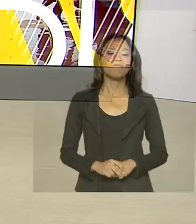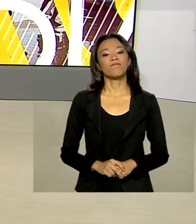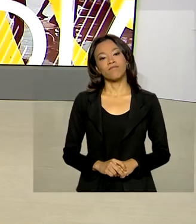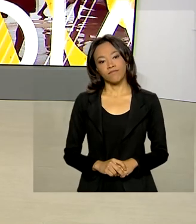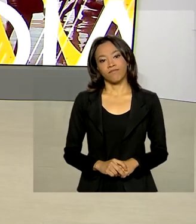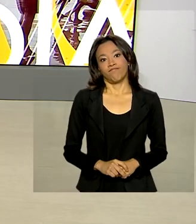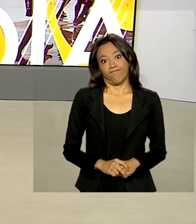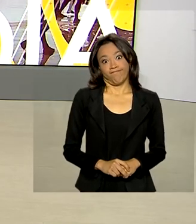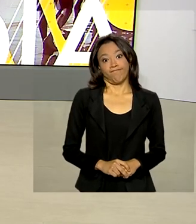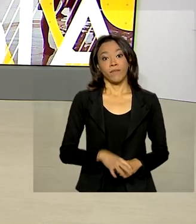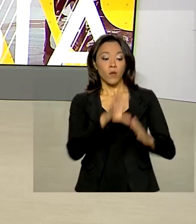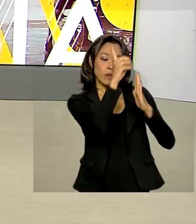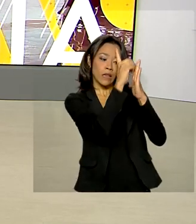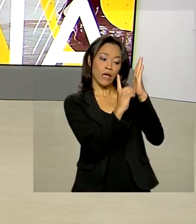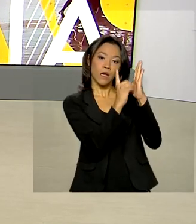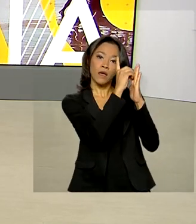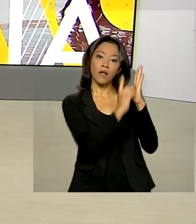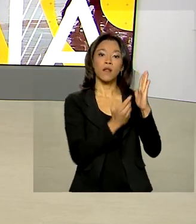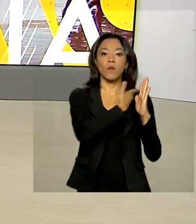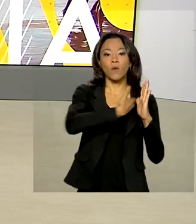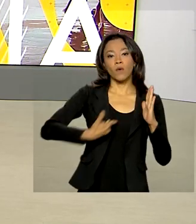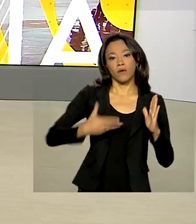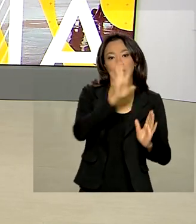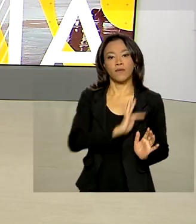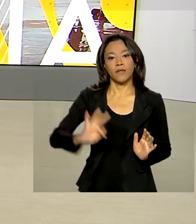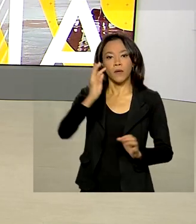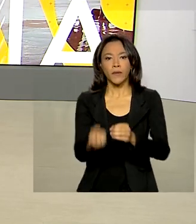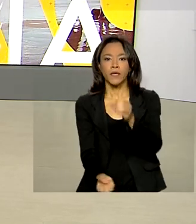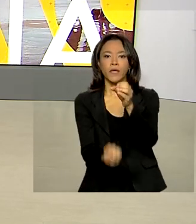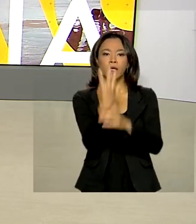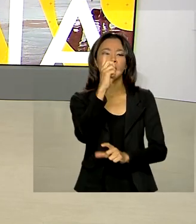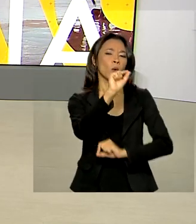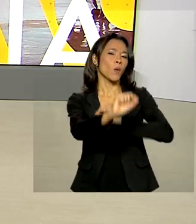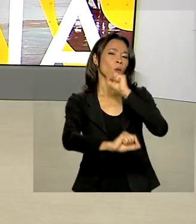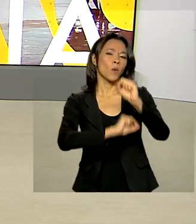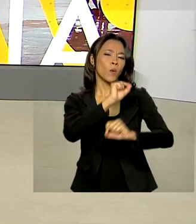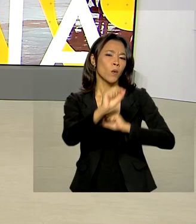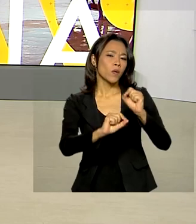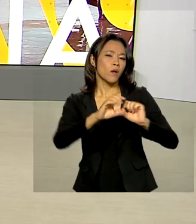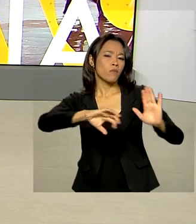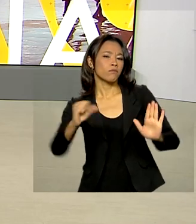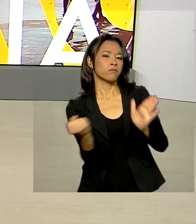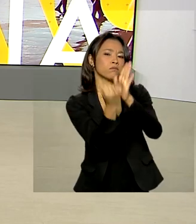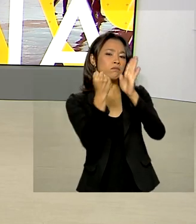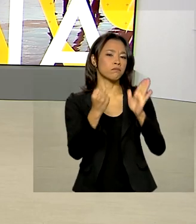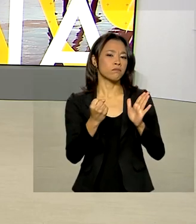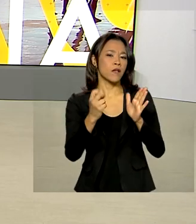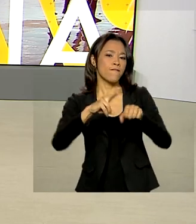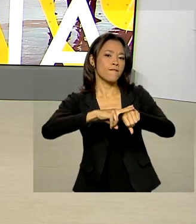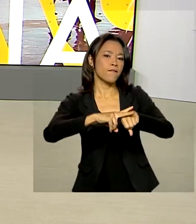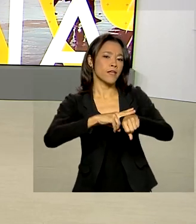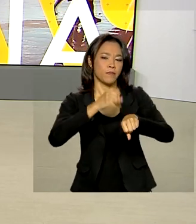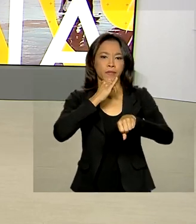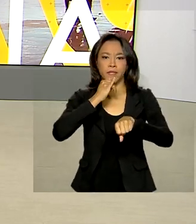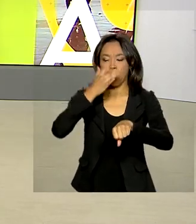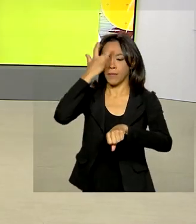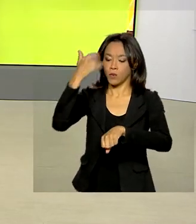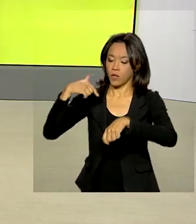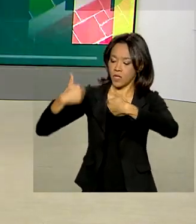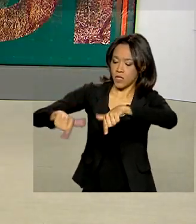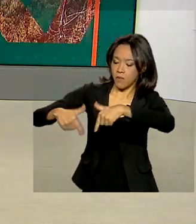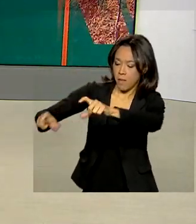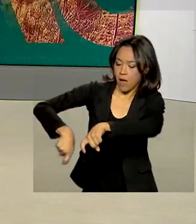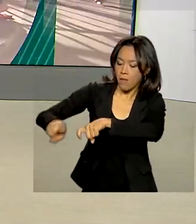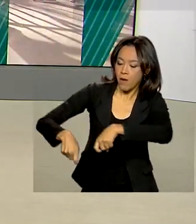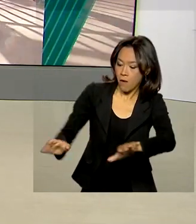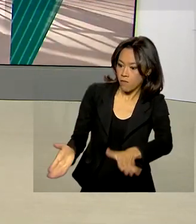Um decreto do governo federal criou a cédula de produto rural verde. Funciona assim, o produtor rural é estimulado a